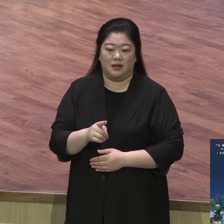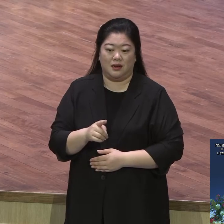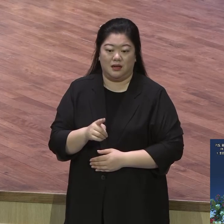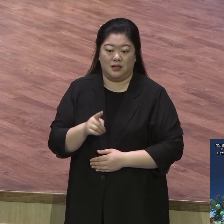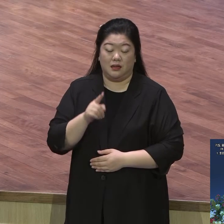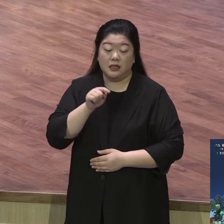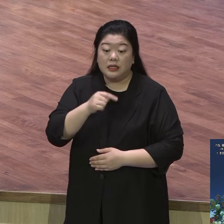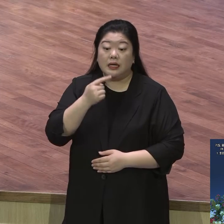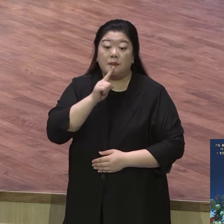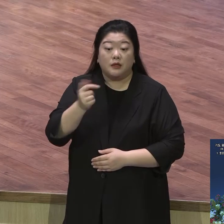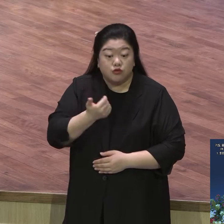강조하고 있습니다